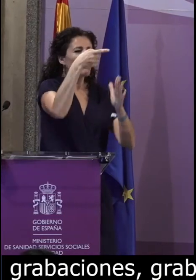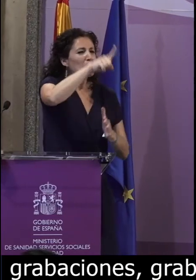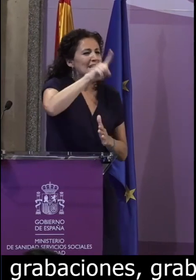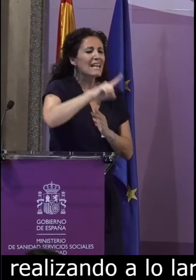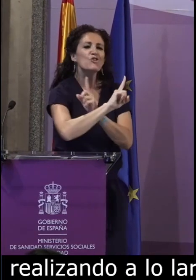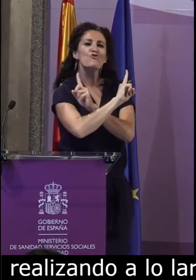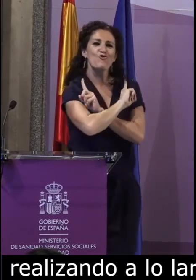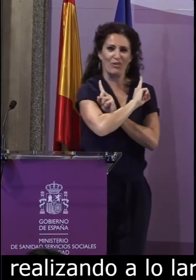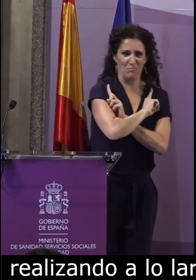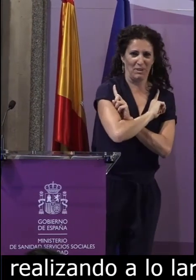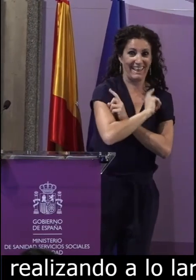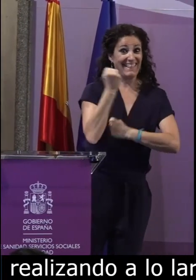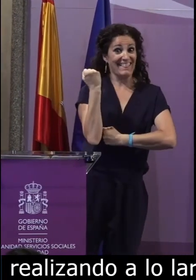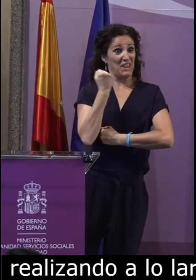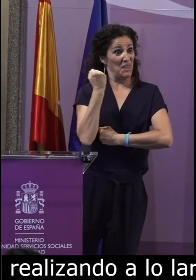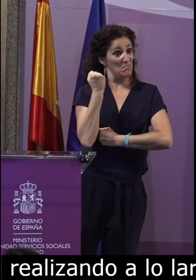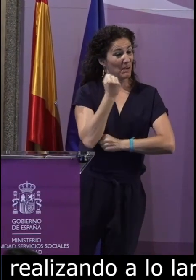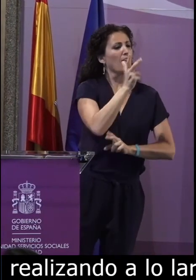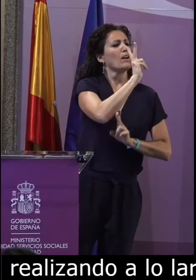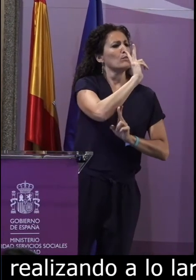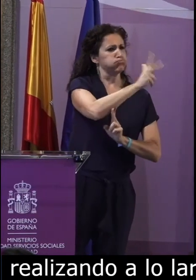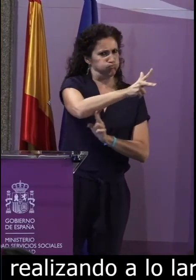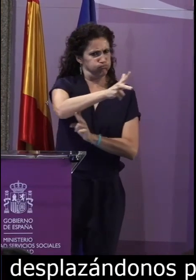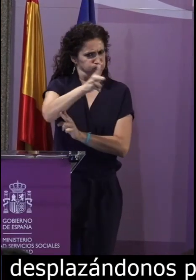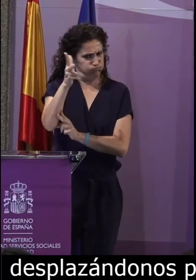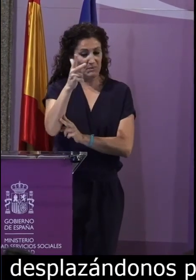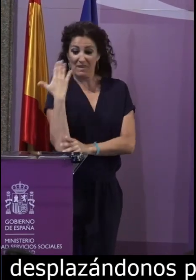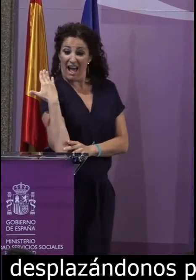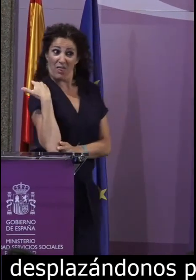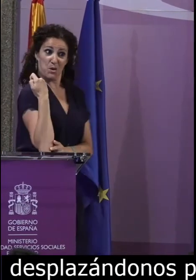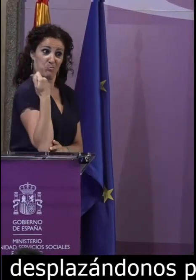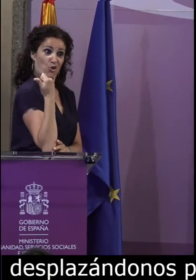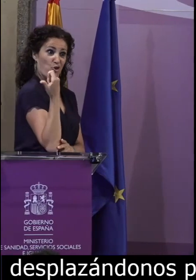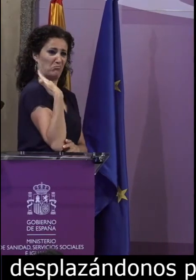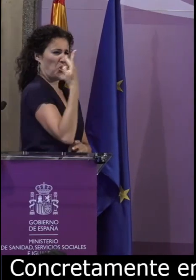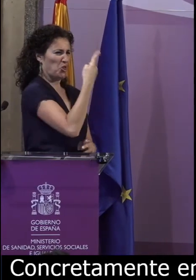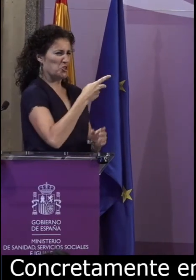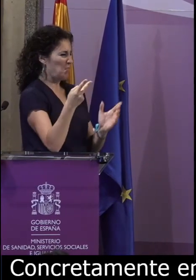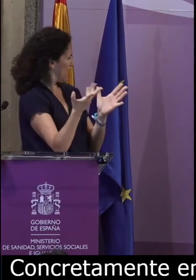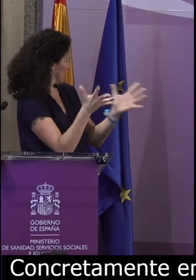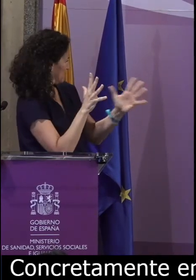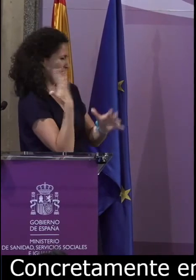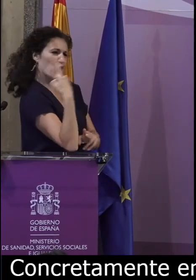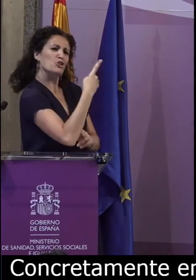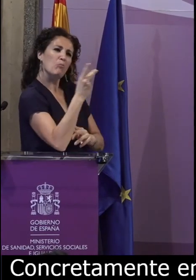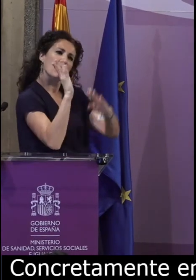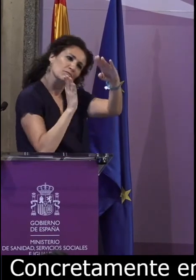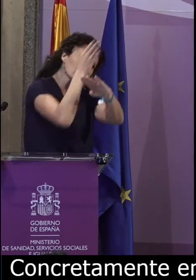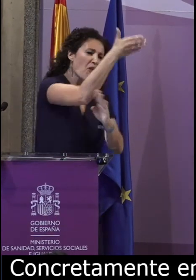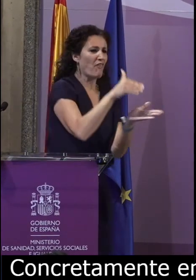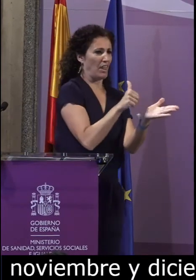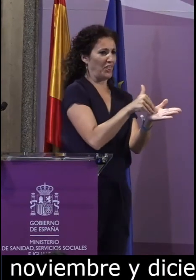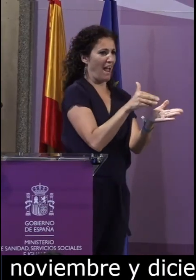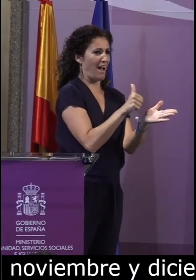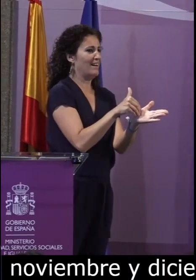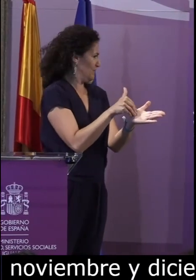Concretamente, en el 2016, en el mes de noviembre y diciembre, comenzamos con esas grabaciones y recientemente, hace dos